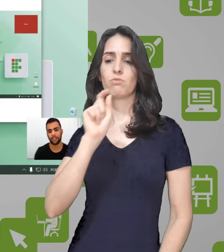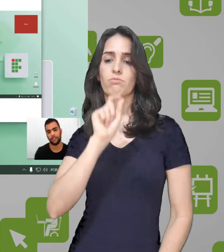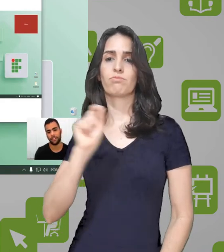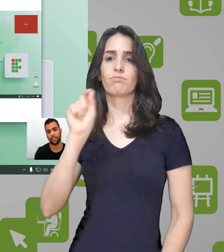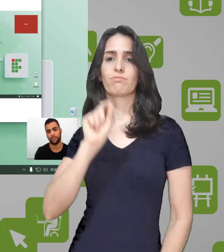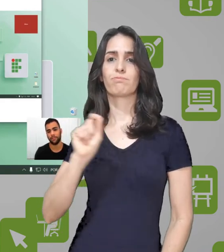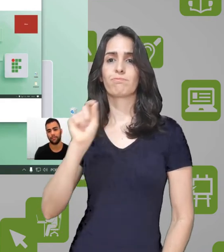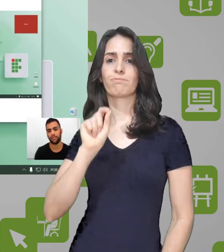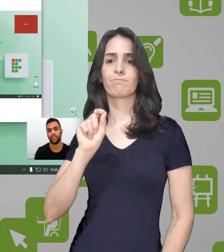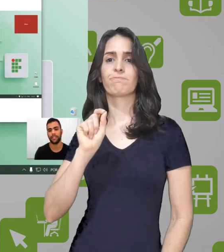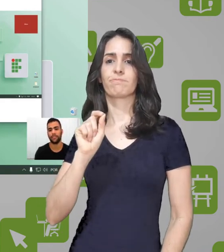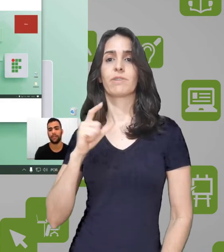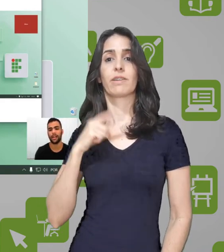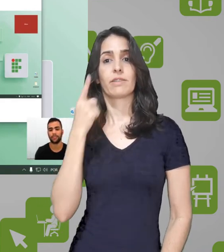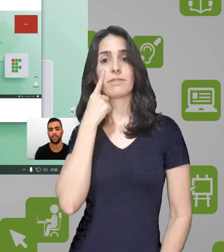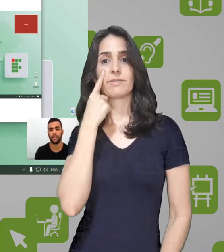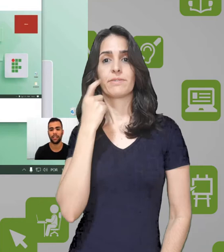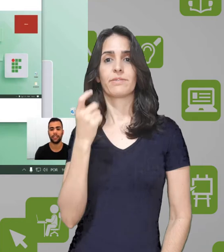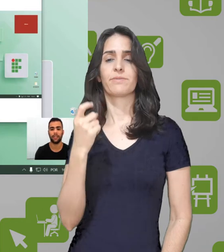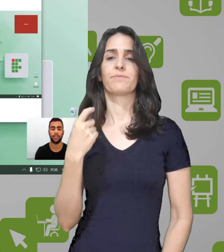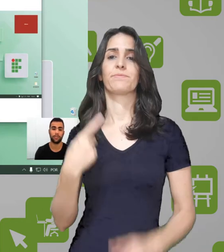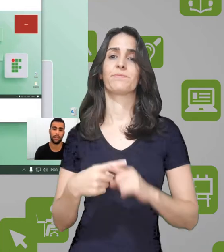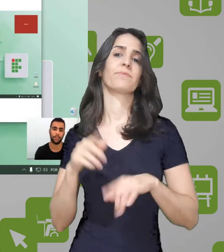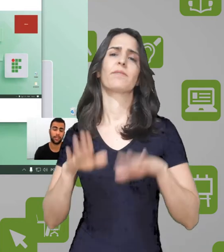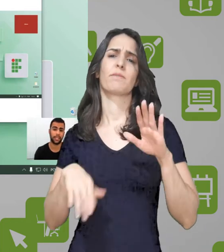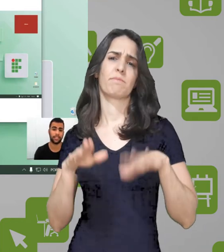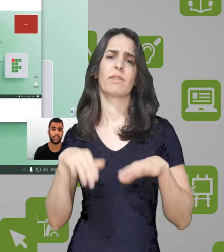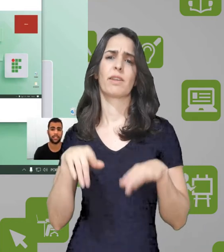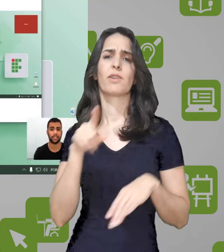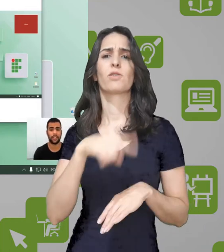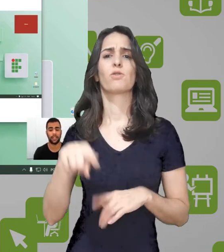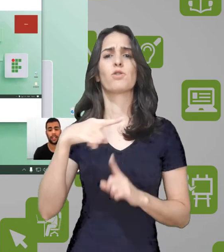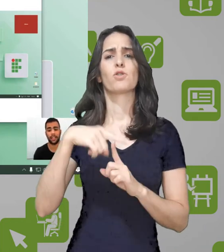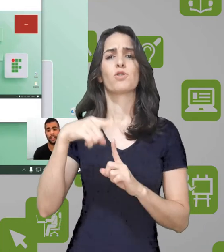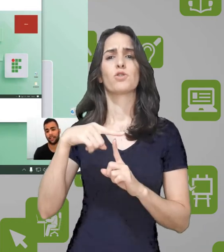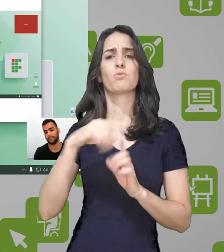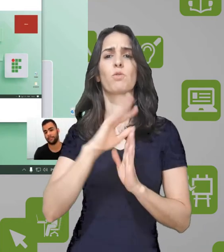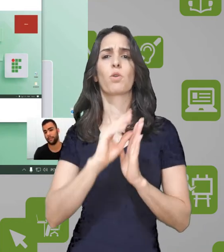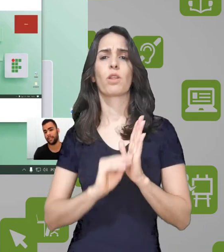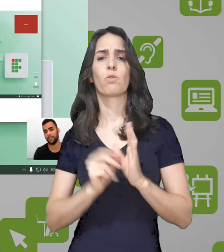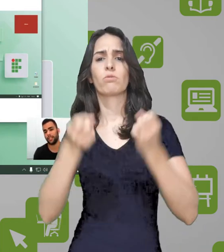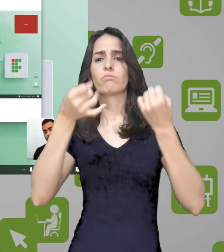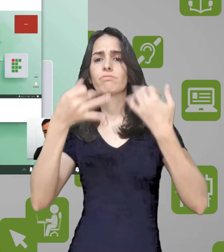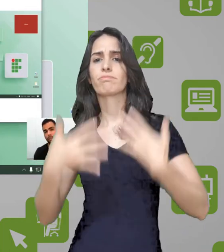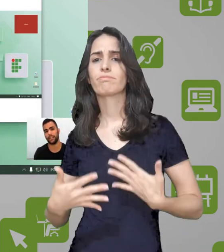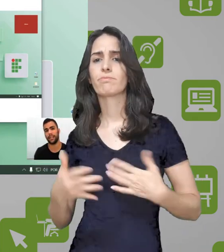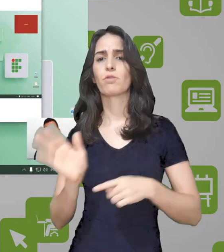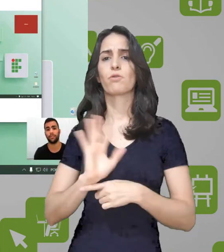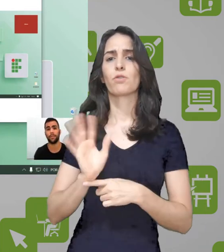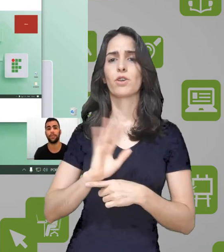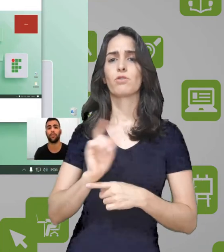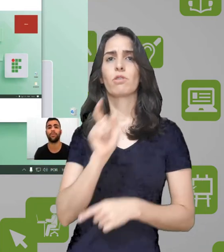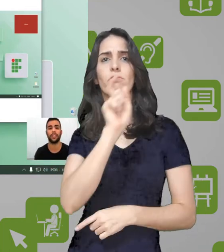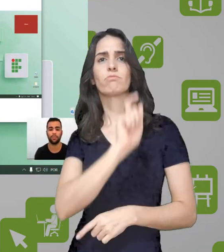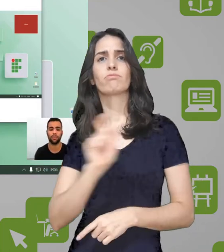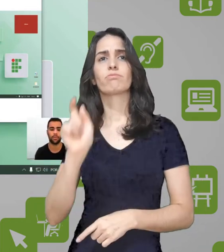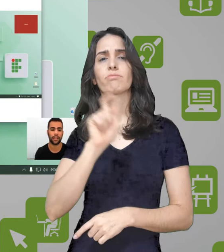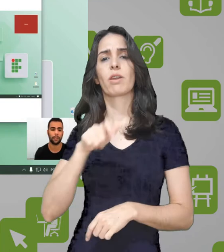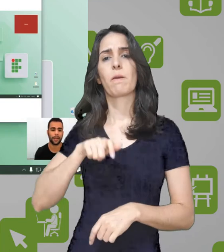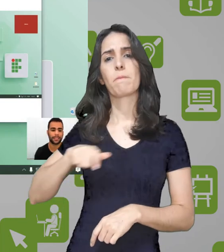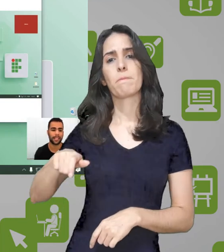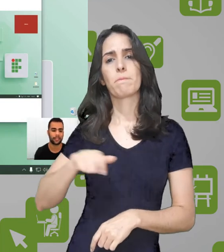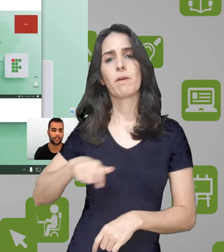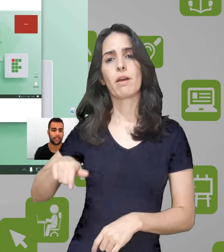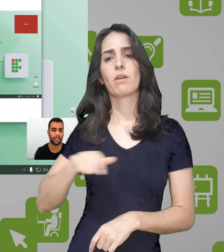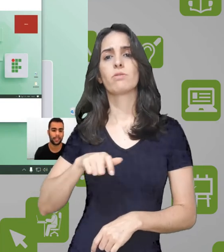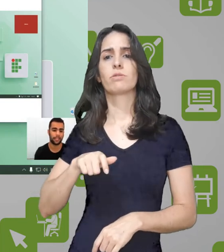mouse. Está vendo que ele fica com o desenho embaixo. Então, isso é muito interessante, dependendo do tipo de conteúdo que eu